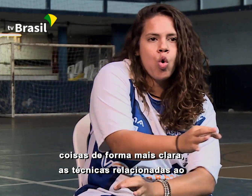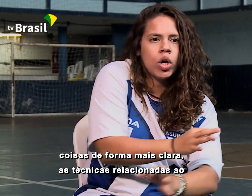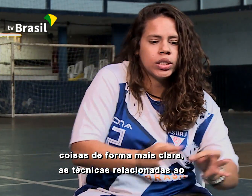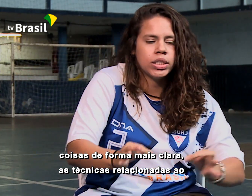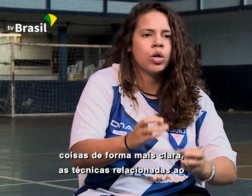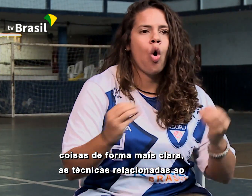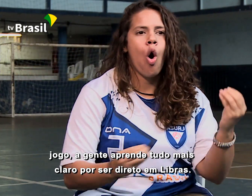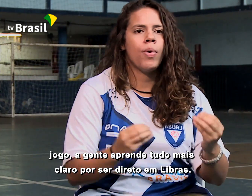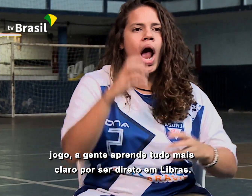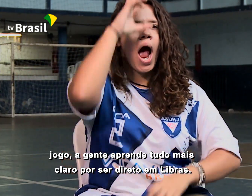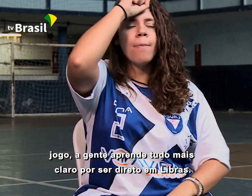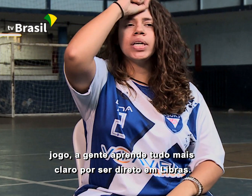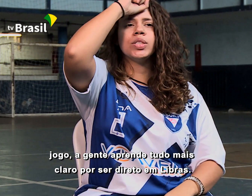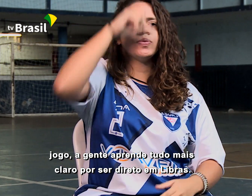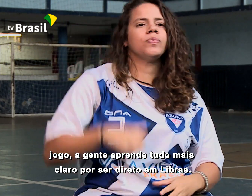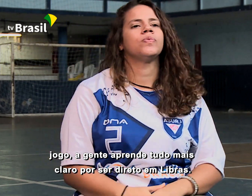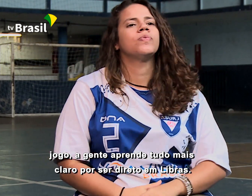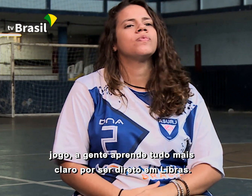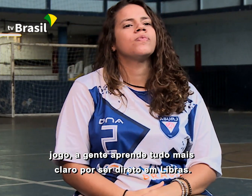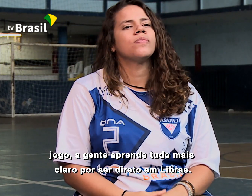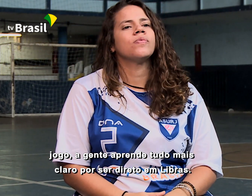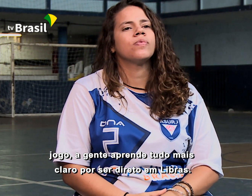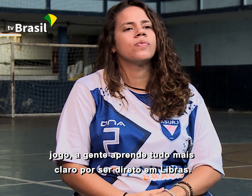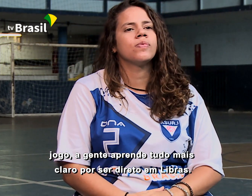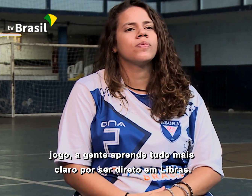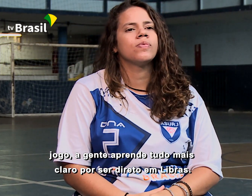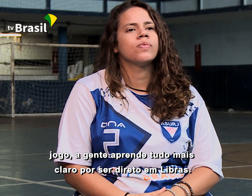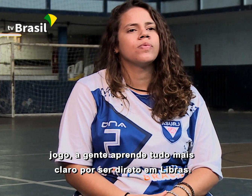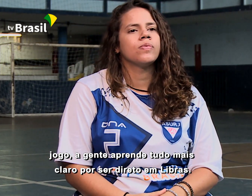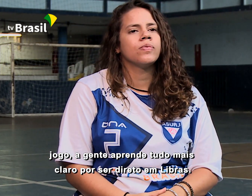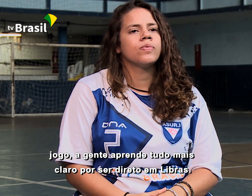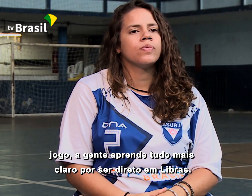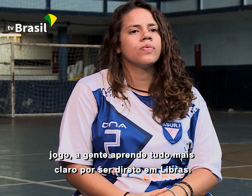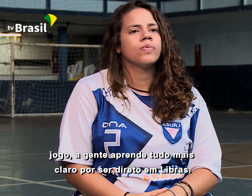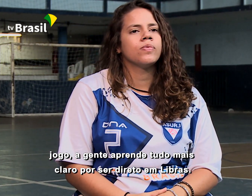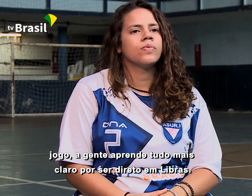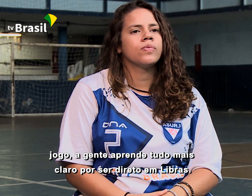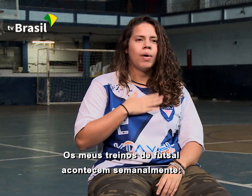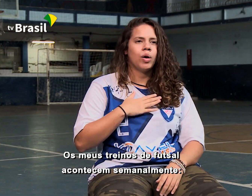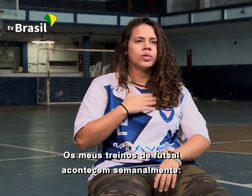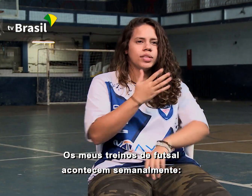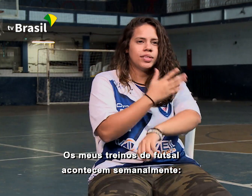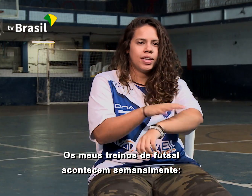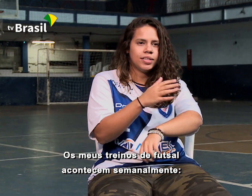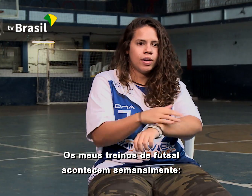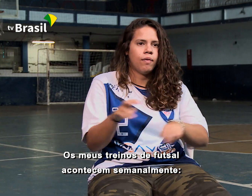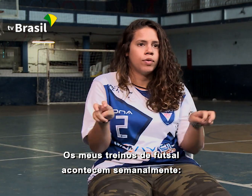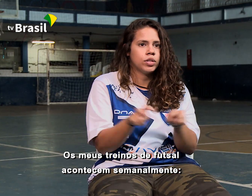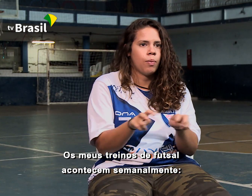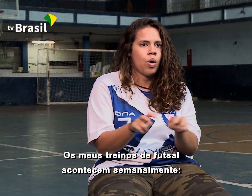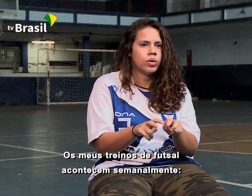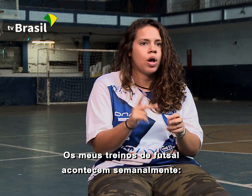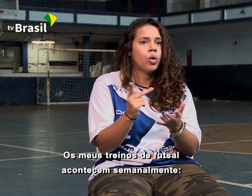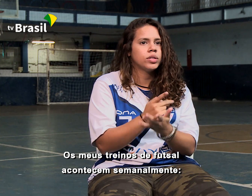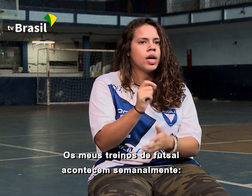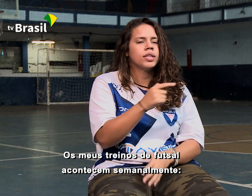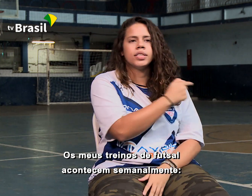relacionadas ao jogo, a gente aprende tudo mais claro por ser direto em libras. Os meus treinos de futsal